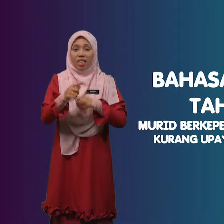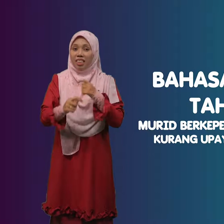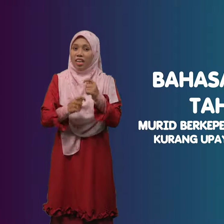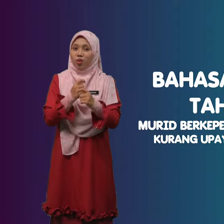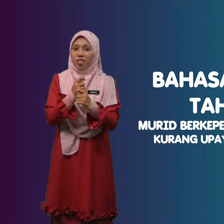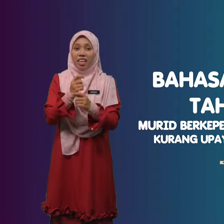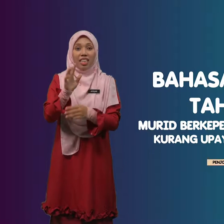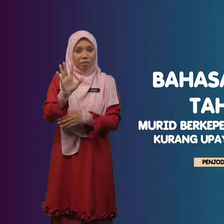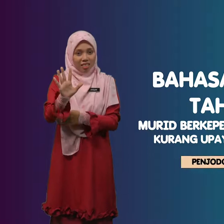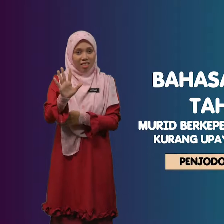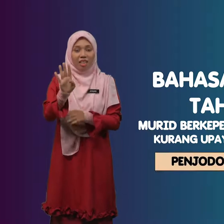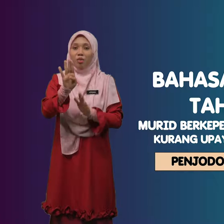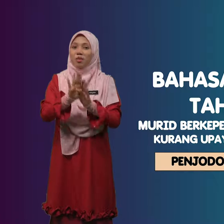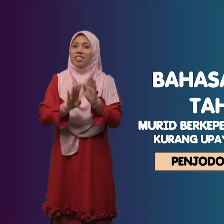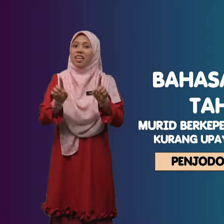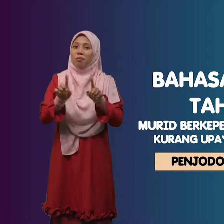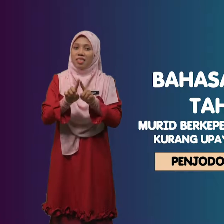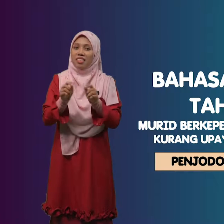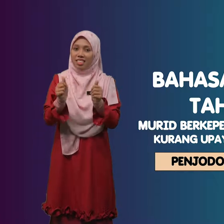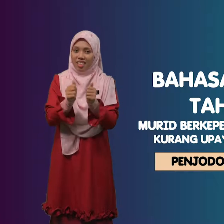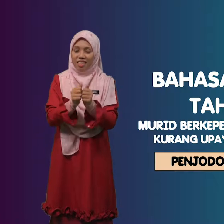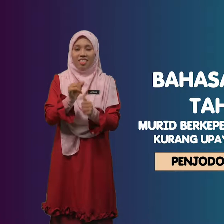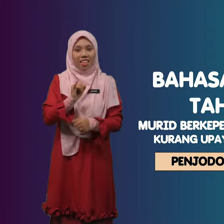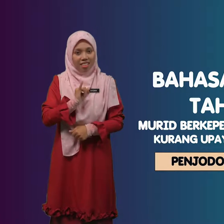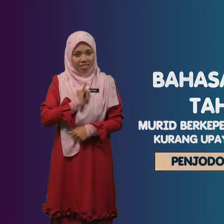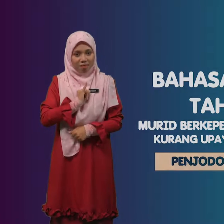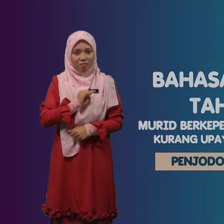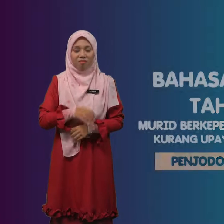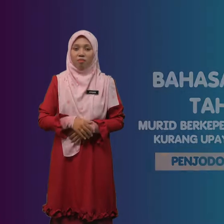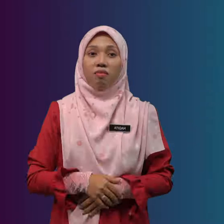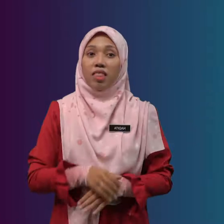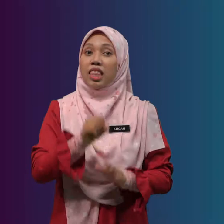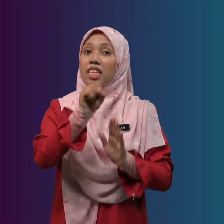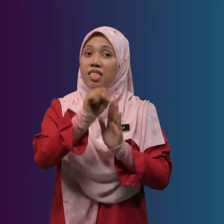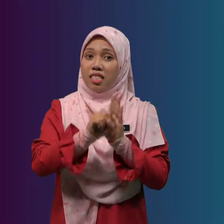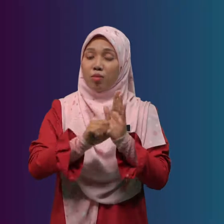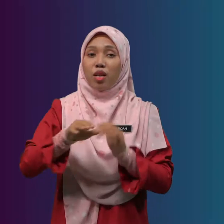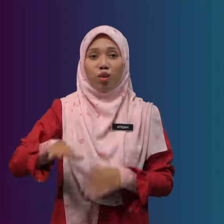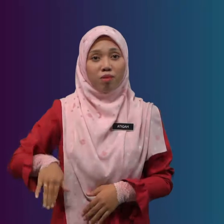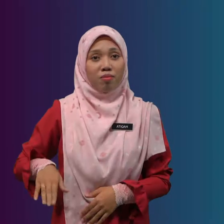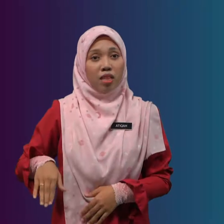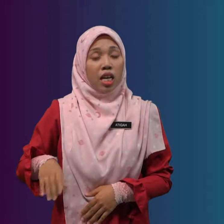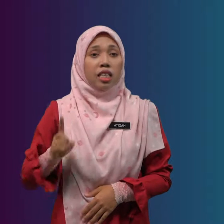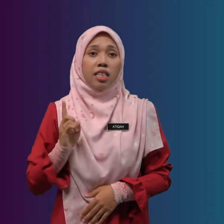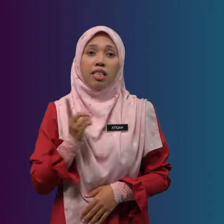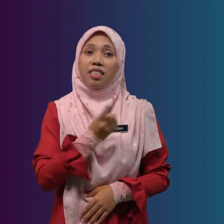Tahun 5 bersama dengan saya. Sebelum kita